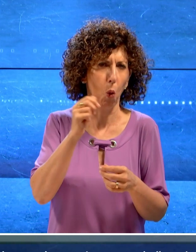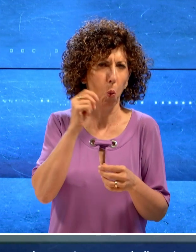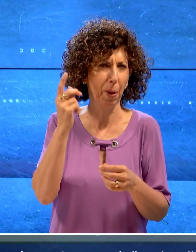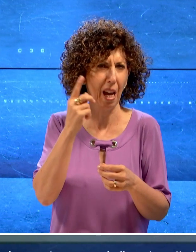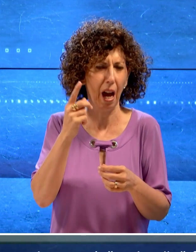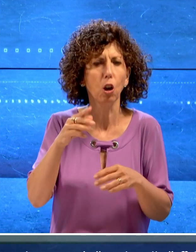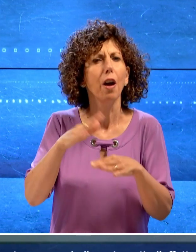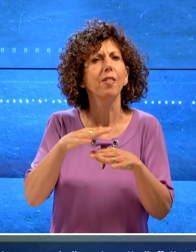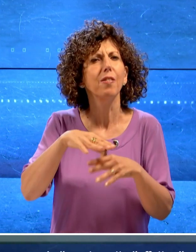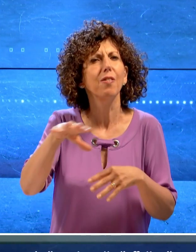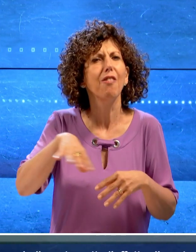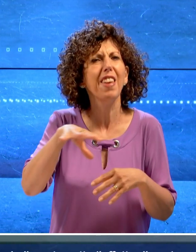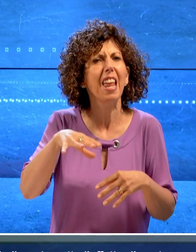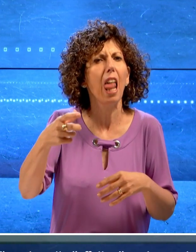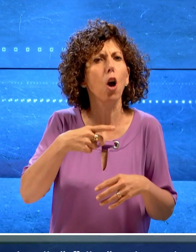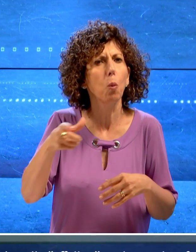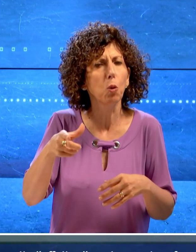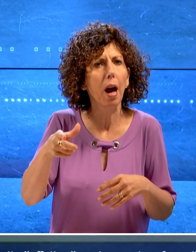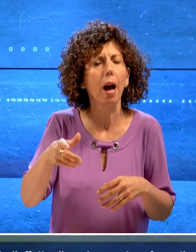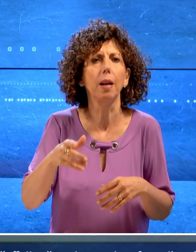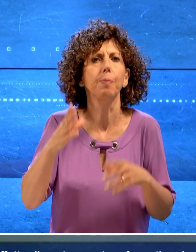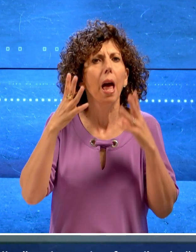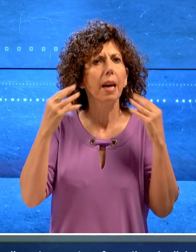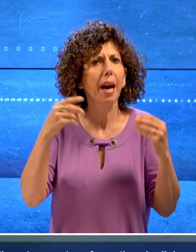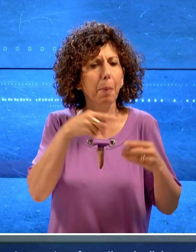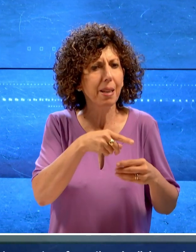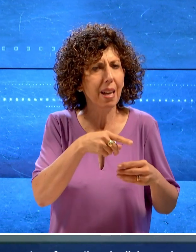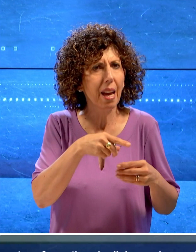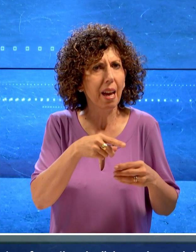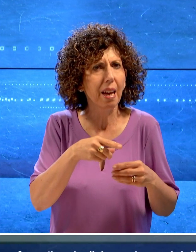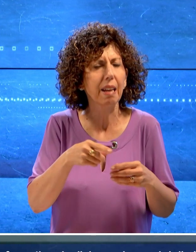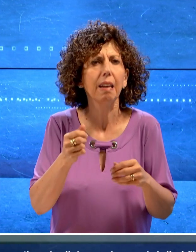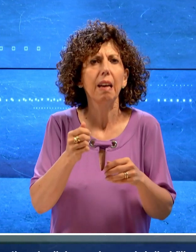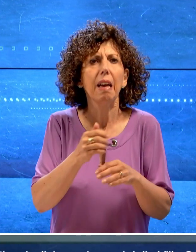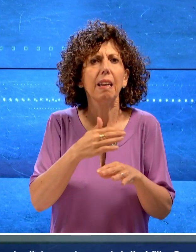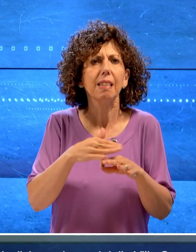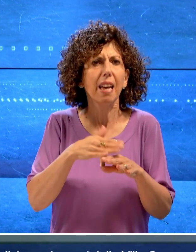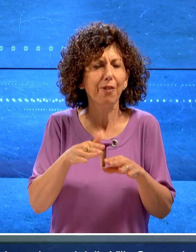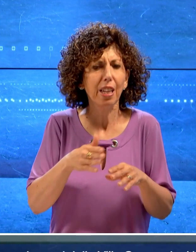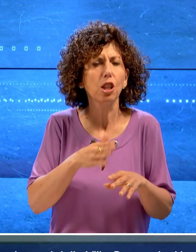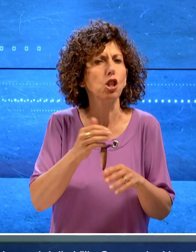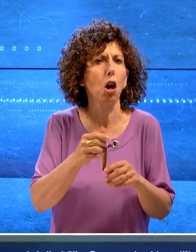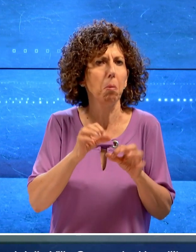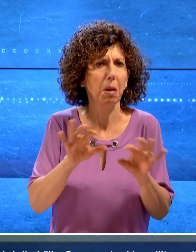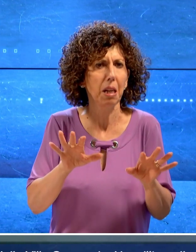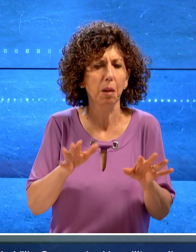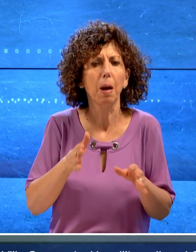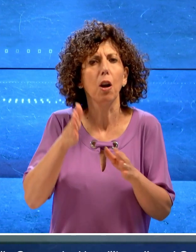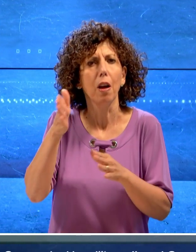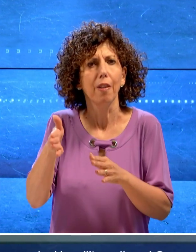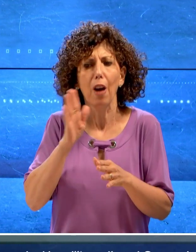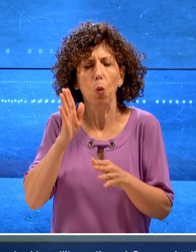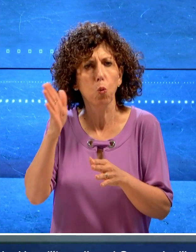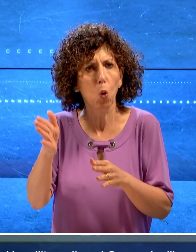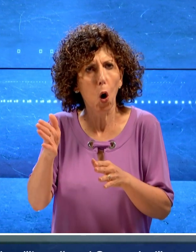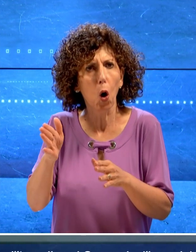pressi della villa comunale. Un militare di quel comando, libero dal servizio per impedire all'uomo di proseguire con i